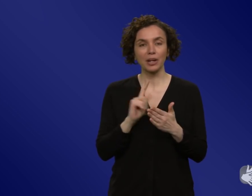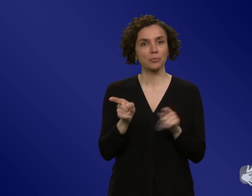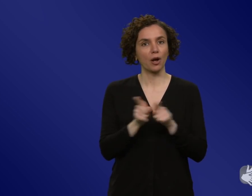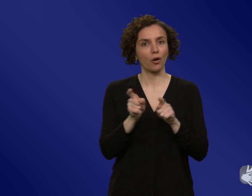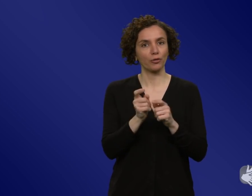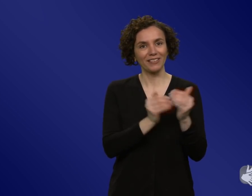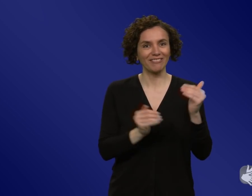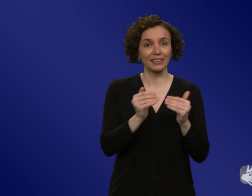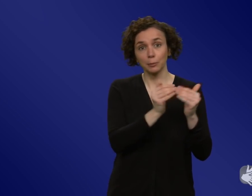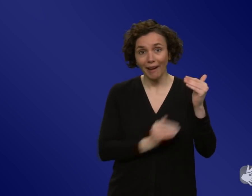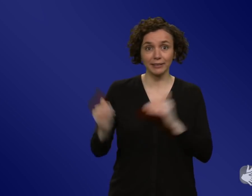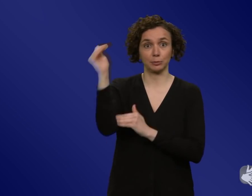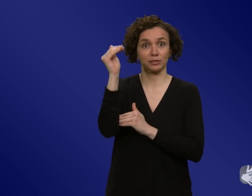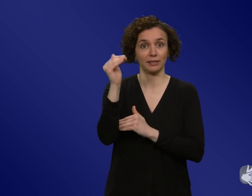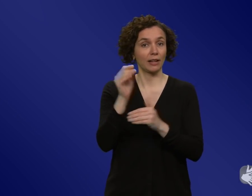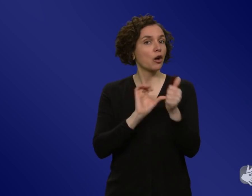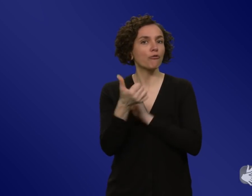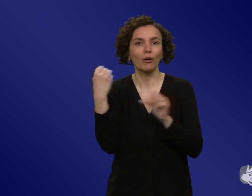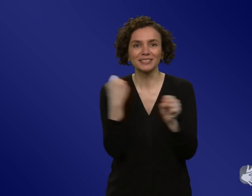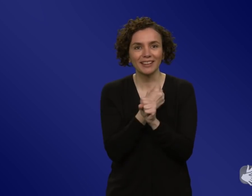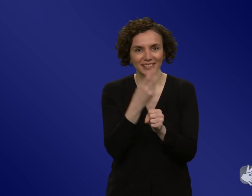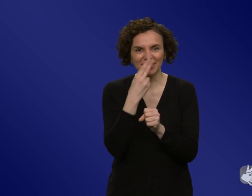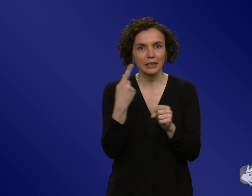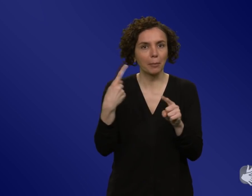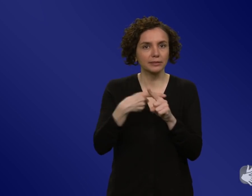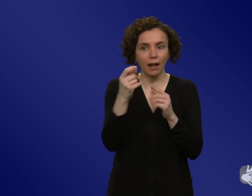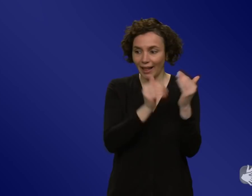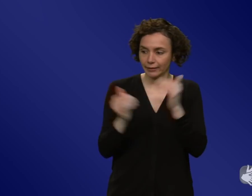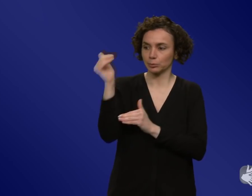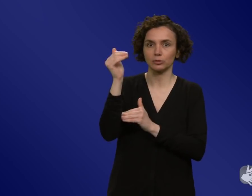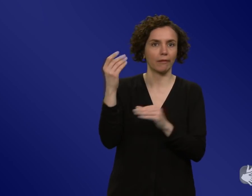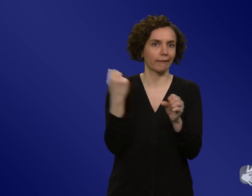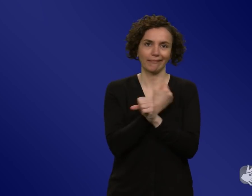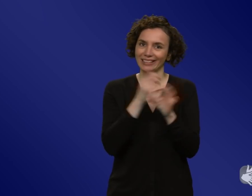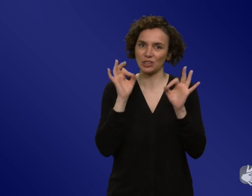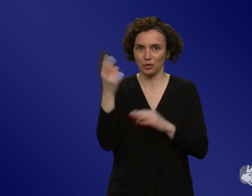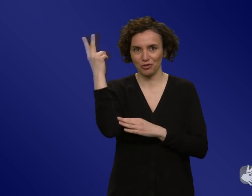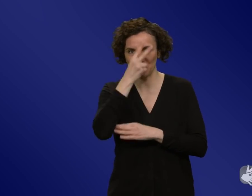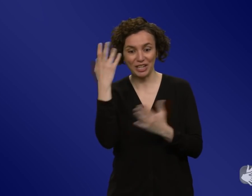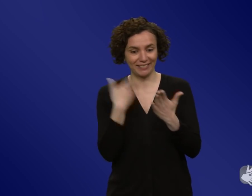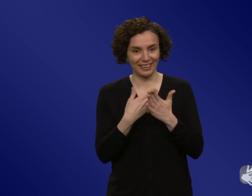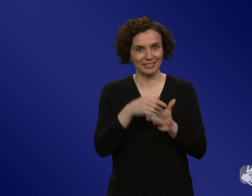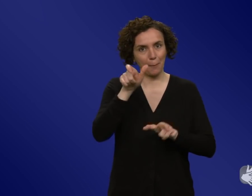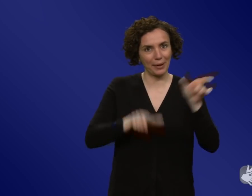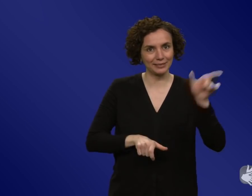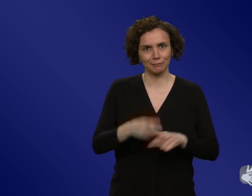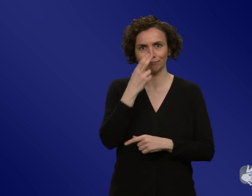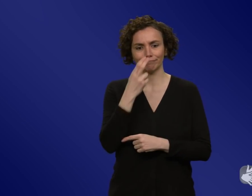das aber so schwer intuitiv erfassen kann, denkt dann der Laie, sehr lang geht doch gut, die Zahlen sind niedrig und dann plötzlich kippt so eine Entwicklung in ganz wenigen